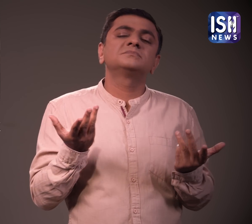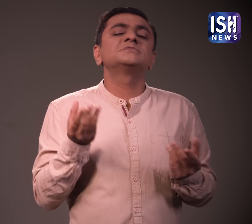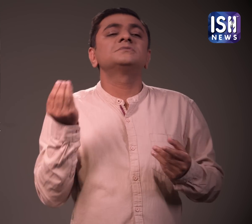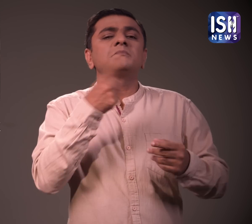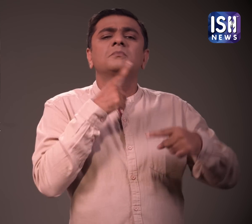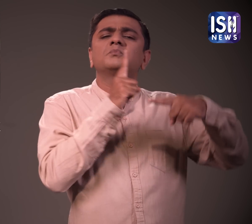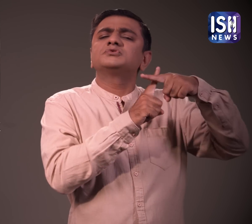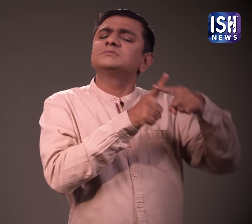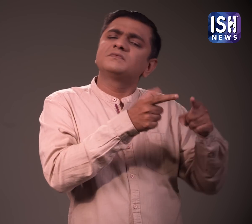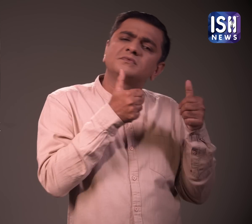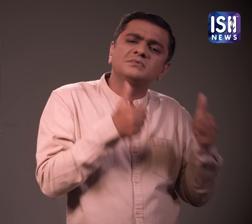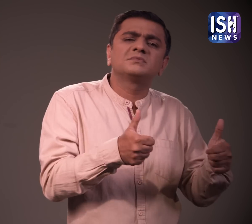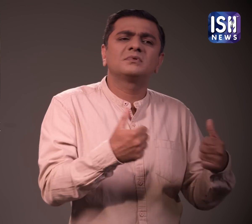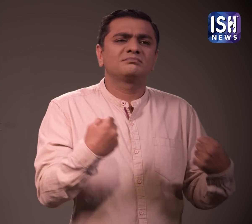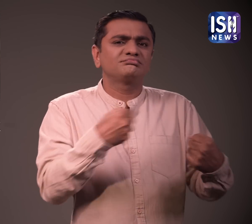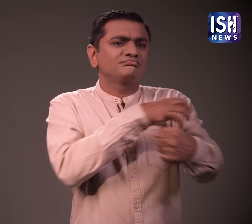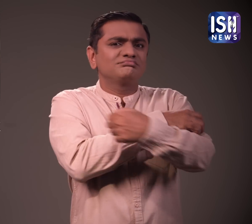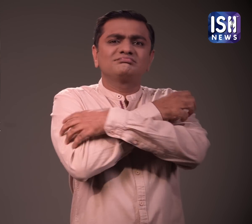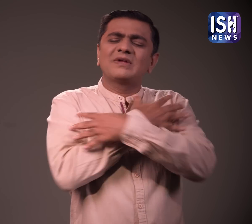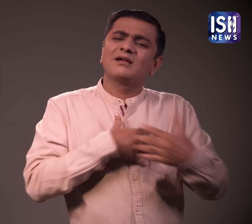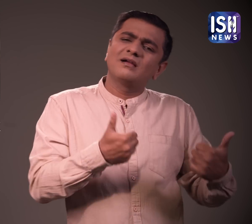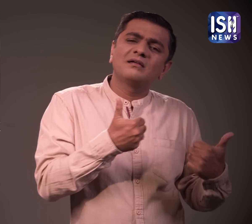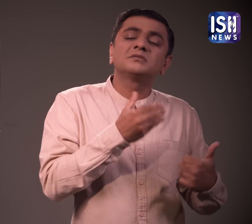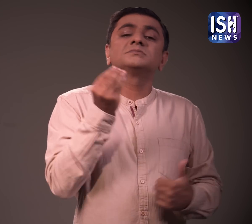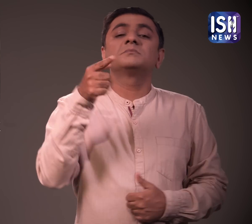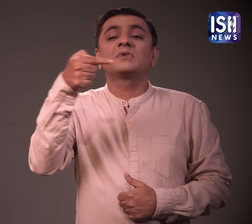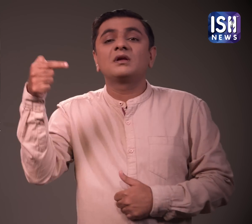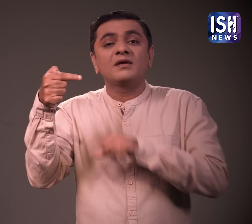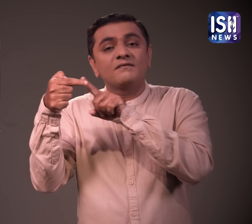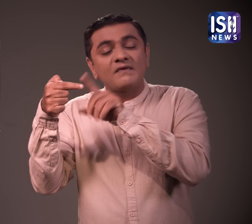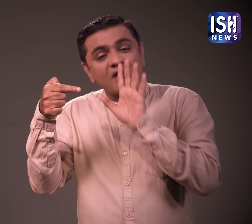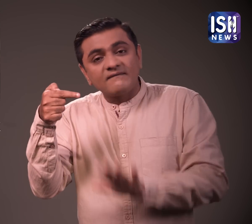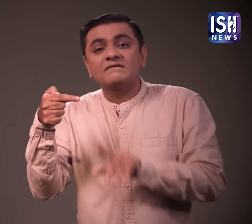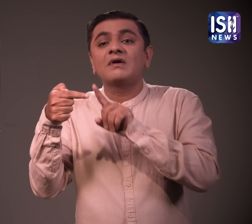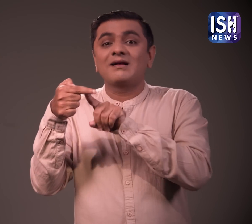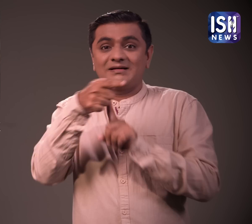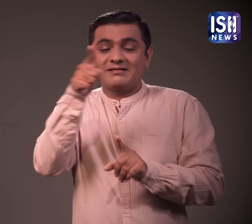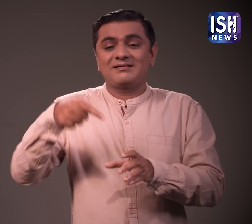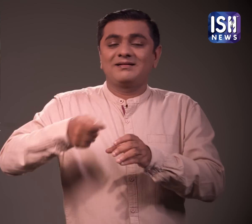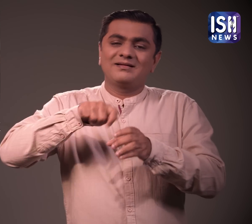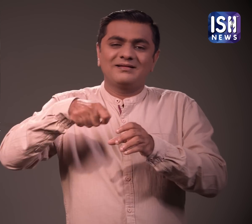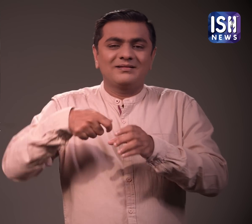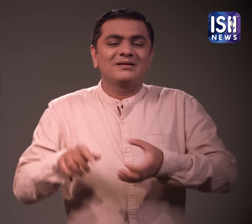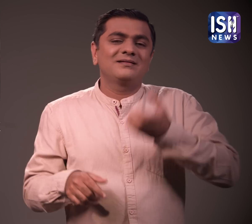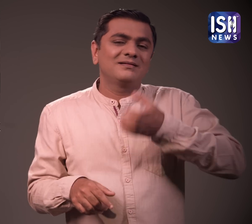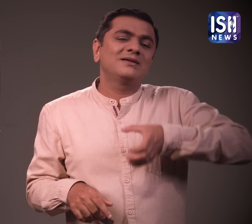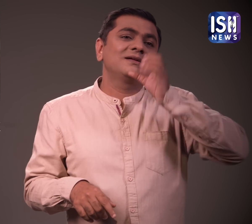जहां प्रोटीन शेक कुछ लोगों को मास पेश्या बनाने में मदद करता है वही कुछ के लिए यह